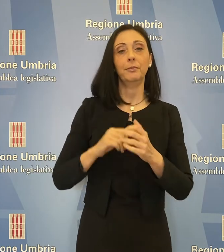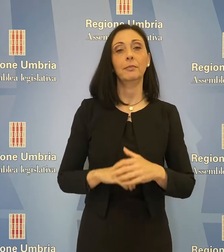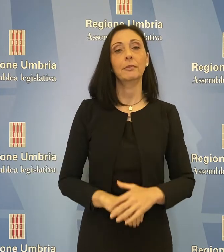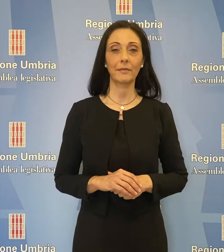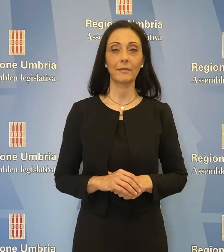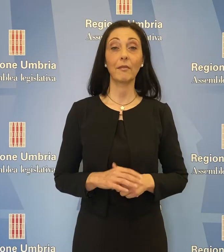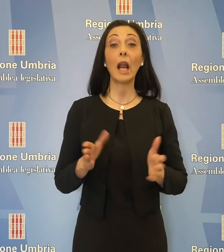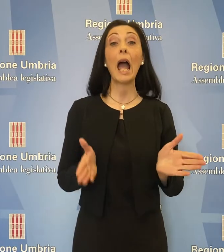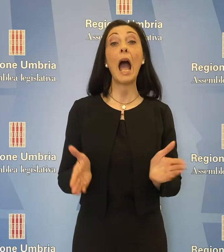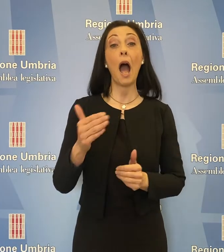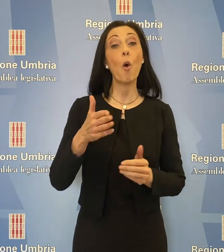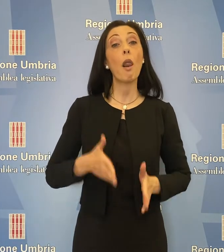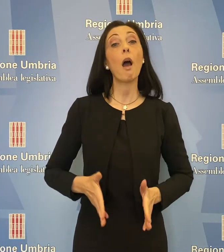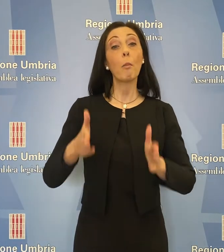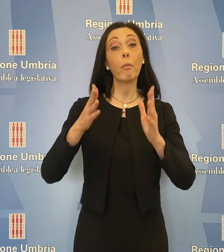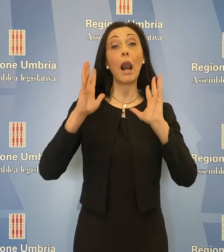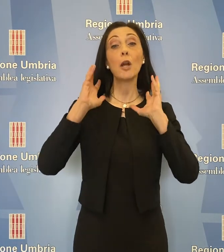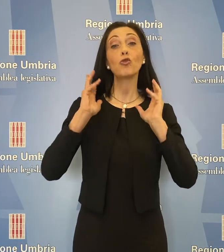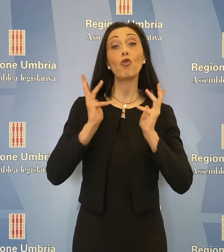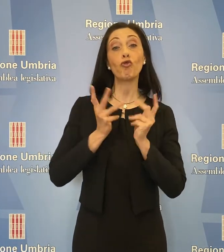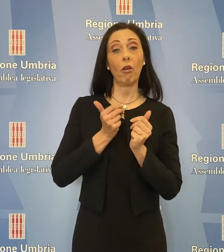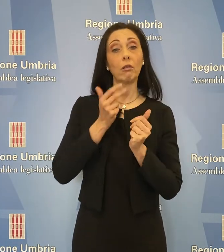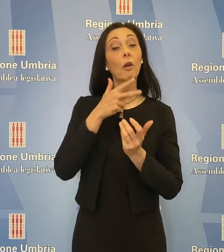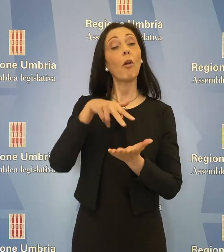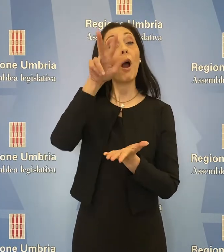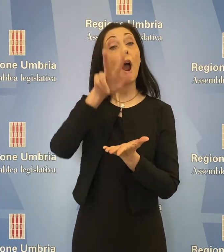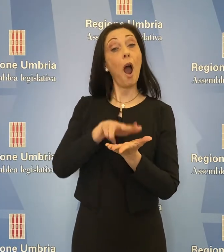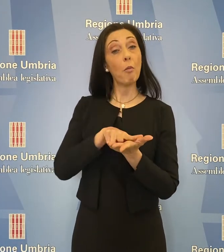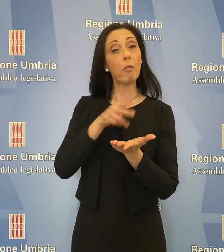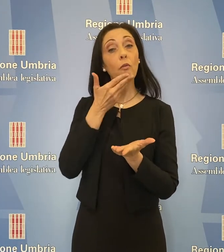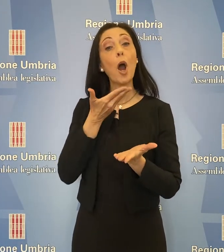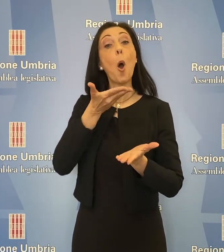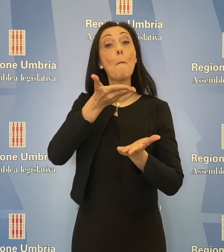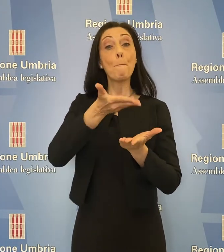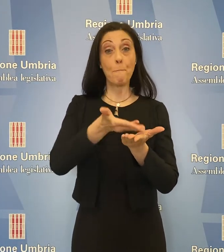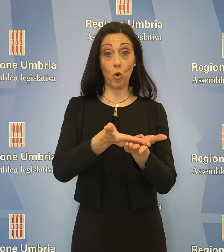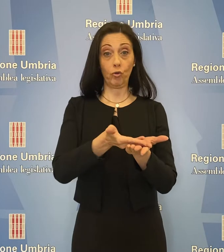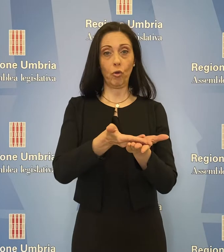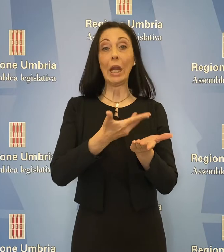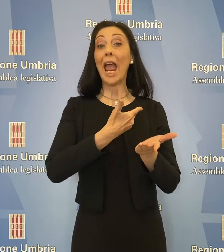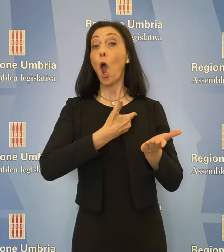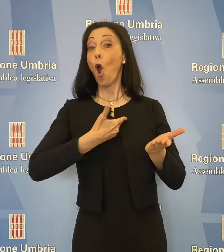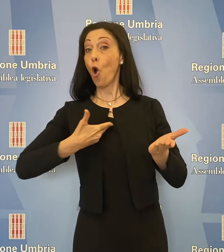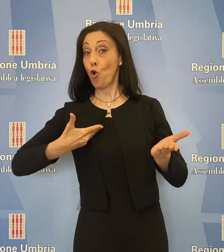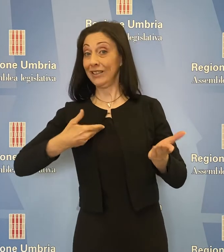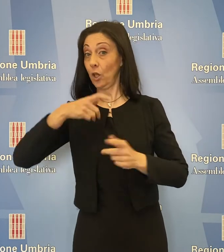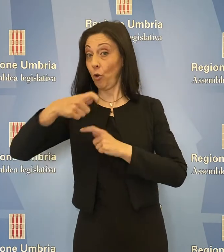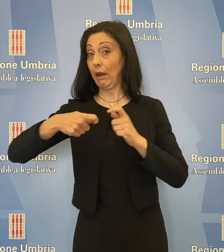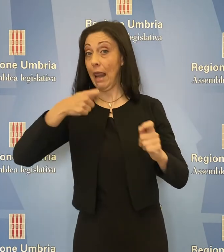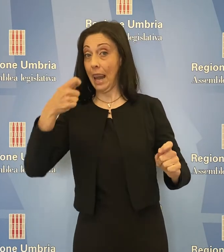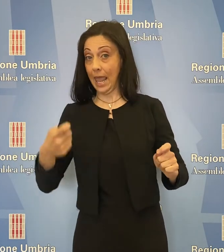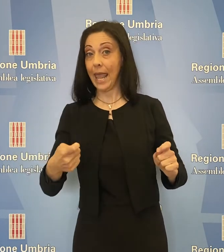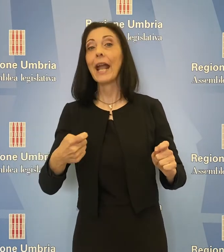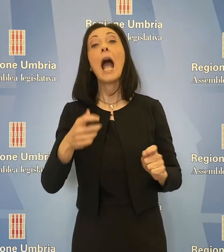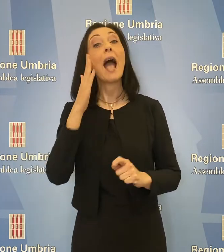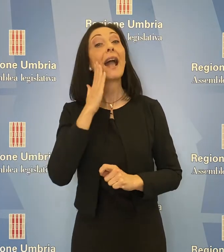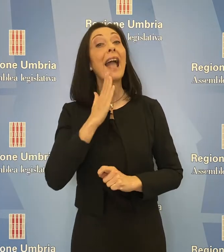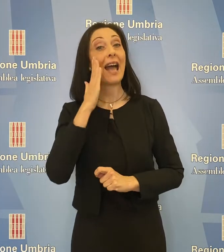L'Aula di Palazzo Cesaroni ha approvato una mozione presentata dai consiglieri della Lega, Daniele Carissimi e